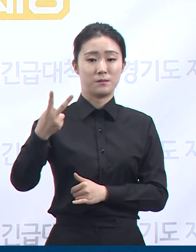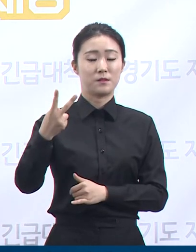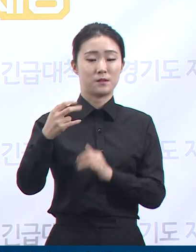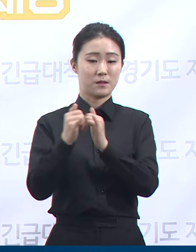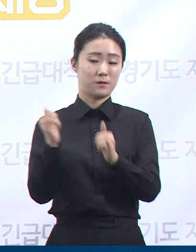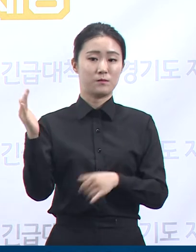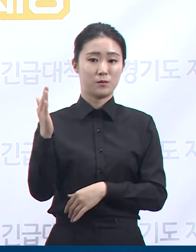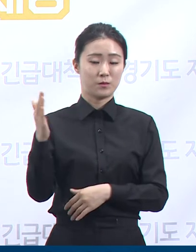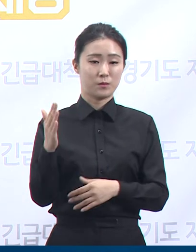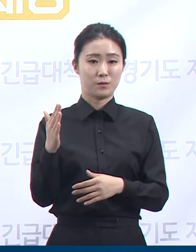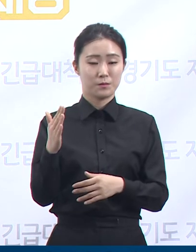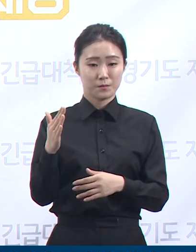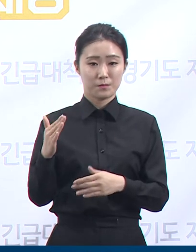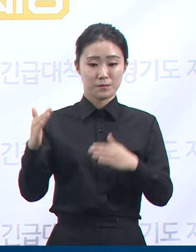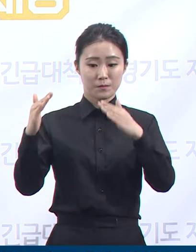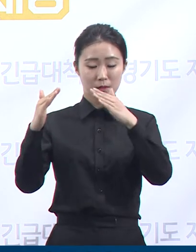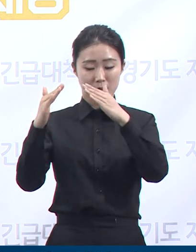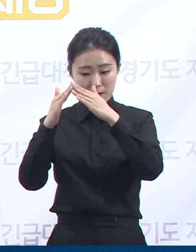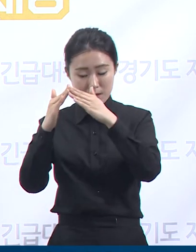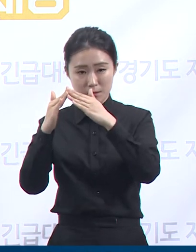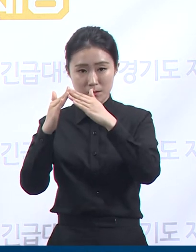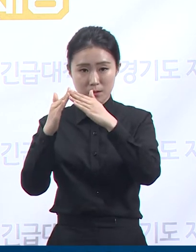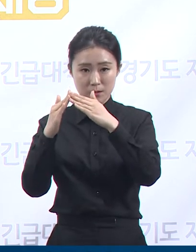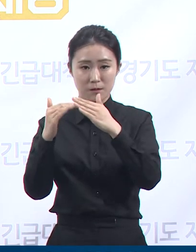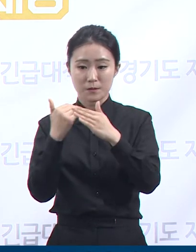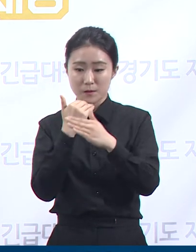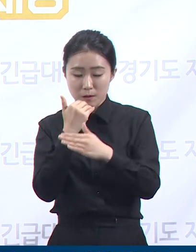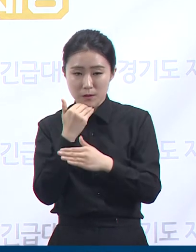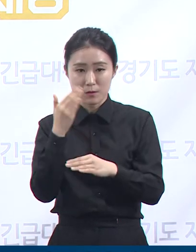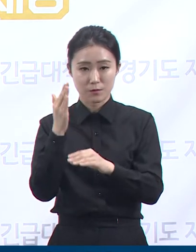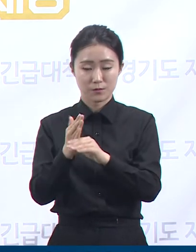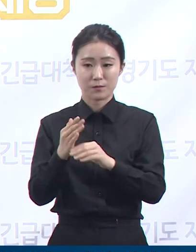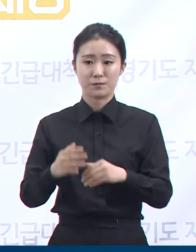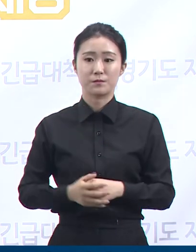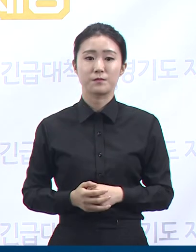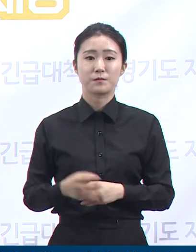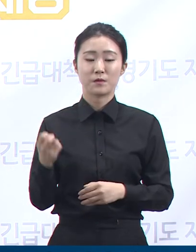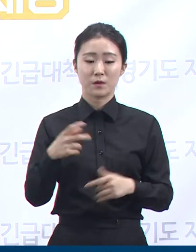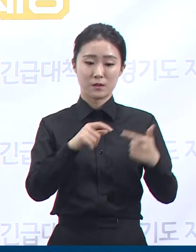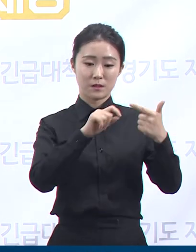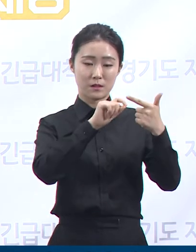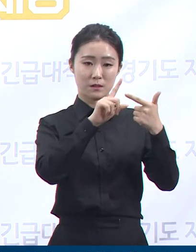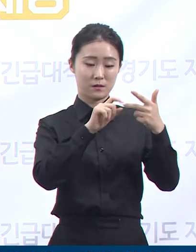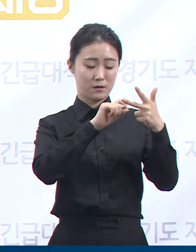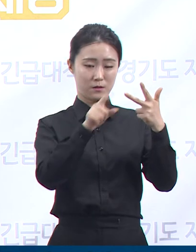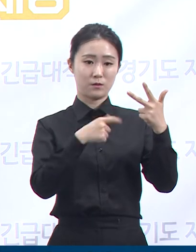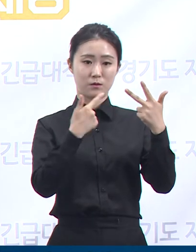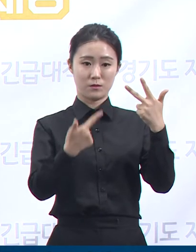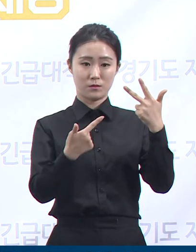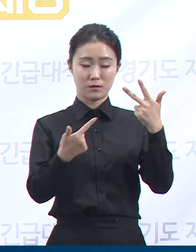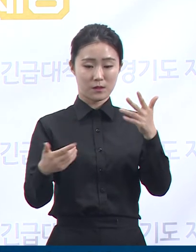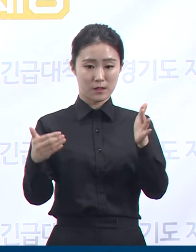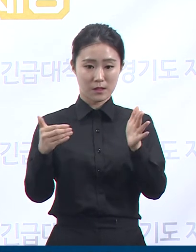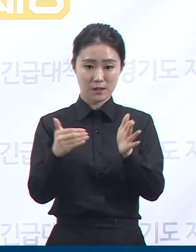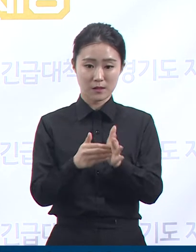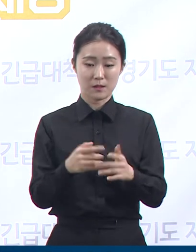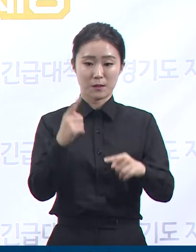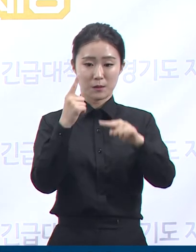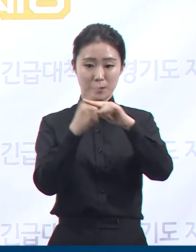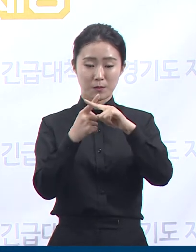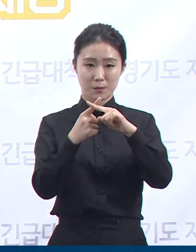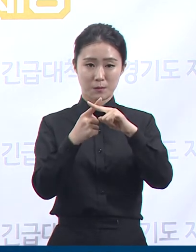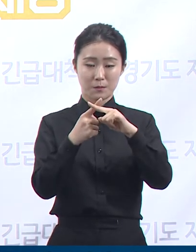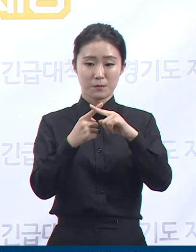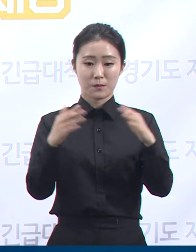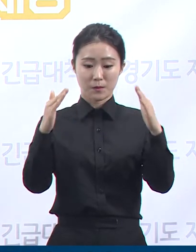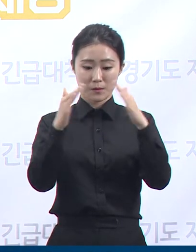지난 6월 24일부터 7월 5일까지 미사에 참석한 620명을 파악하여 전수검사를 진행 중입니다.